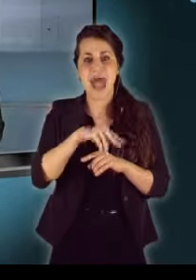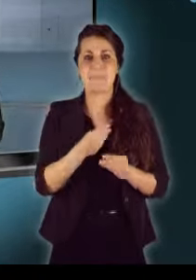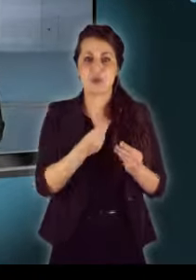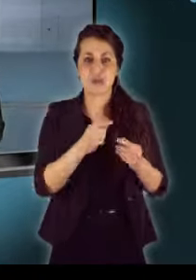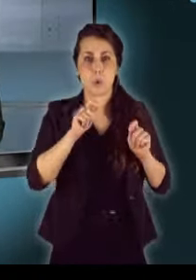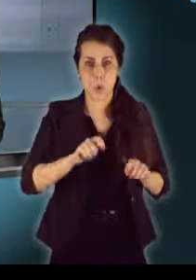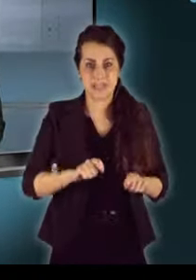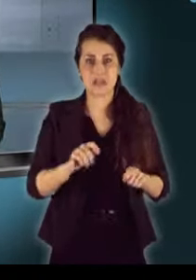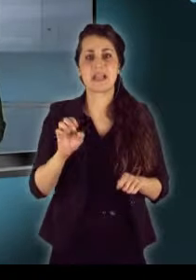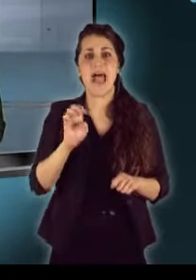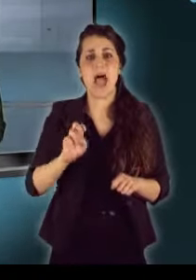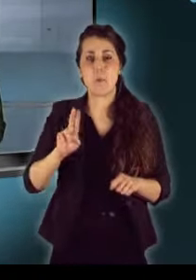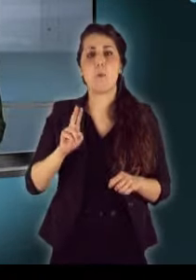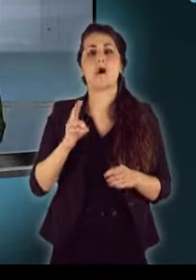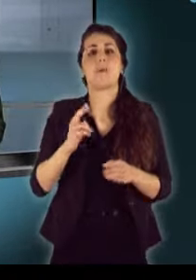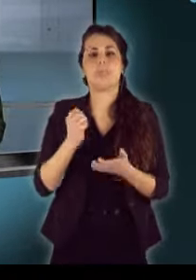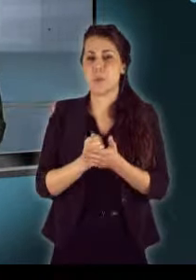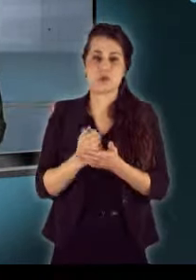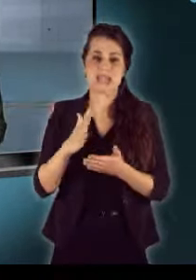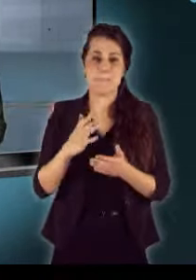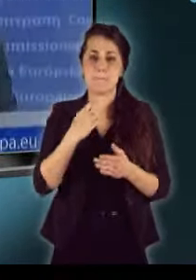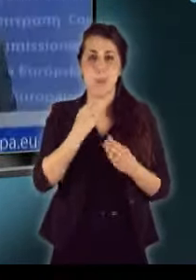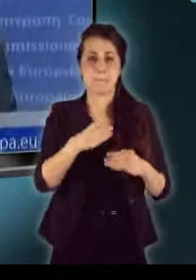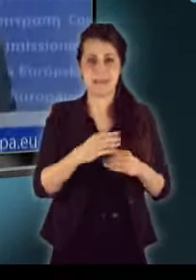döntését az Európai Bizottság nem kommentálta.